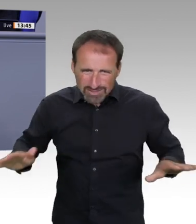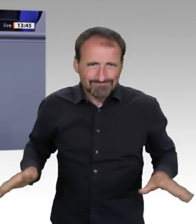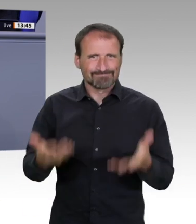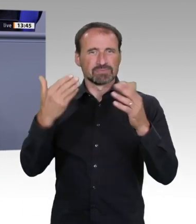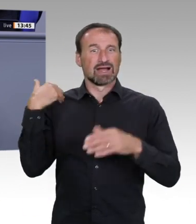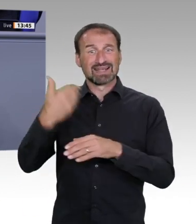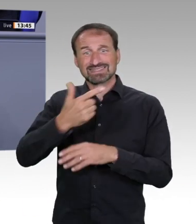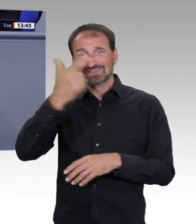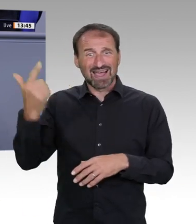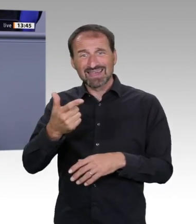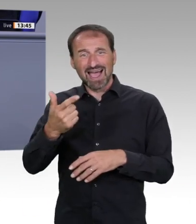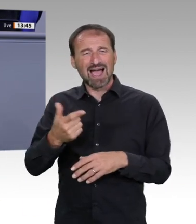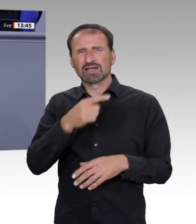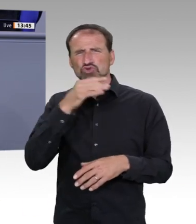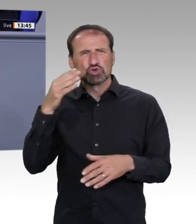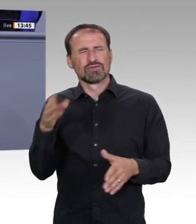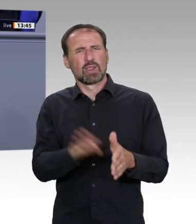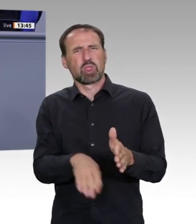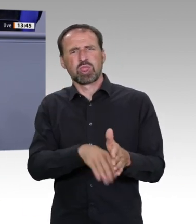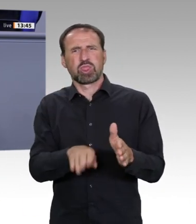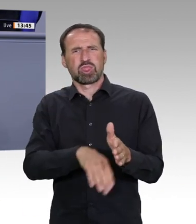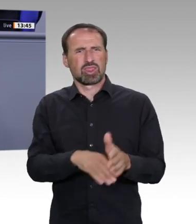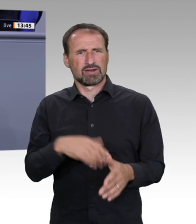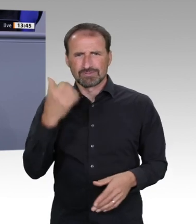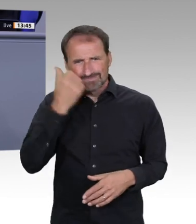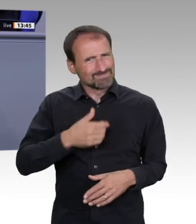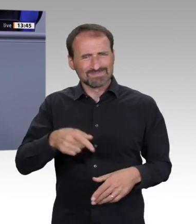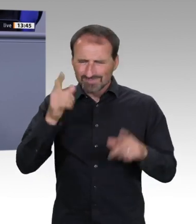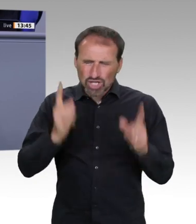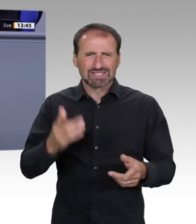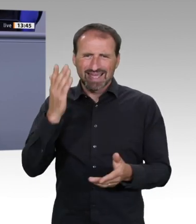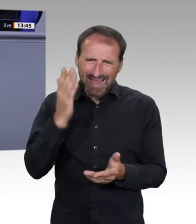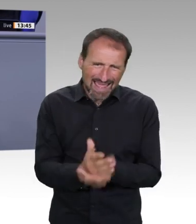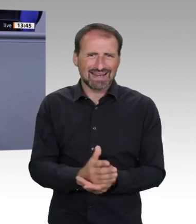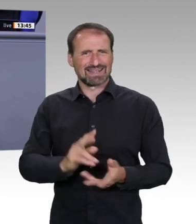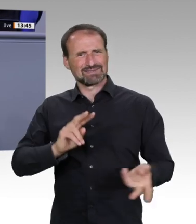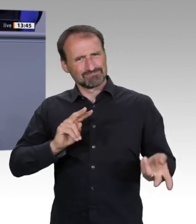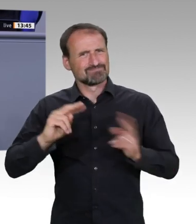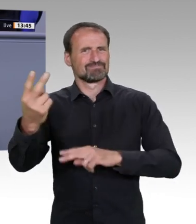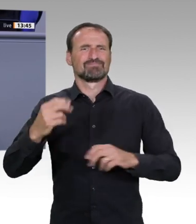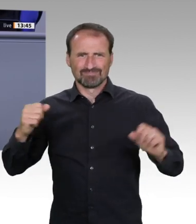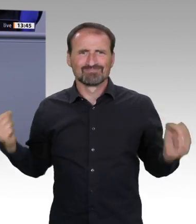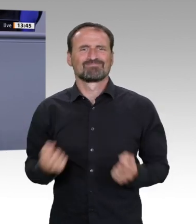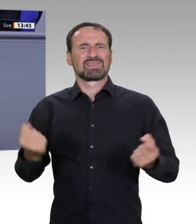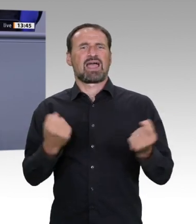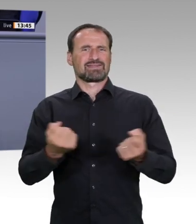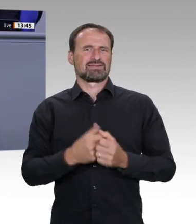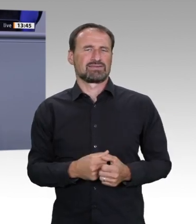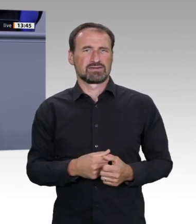Gleichzeitig gilt, weder in Kassel noch in Casamance dürfen wir Kinder zurücklassen. Das